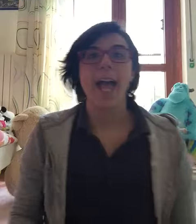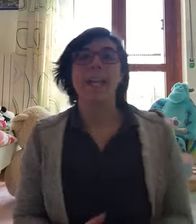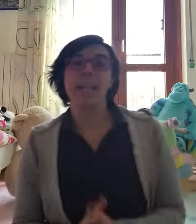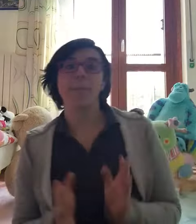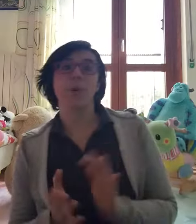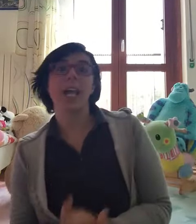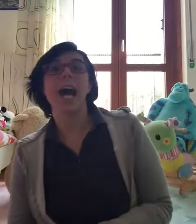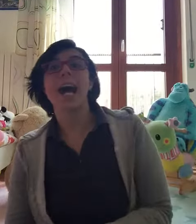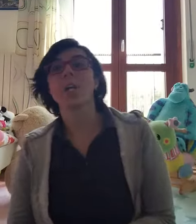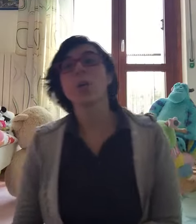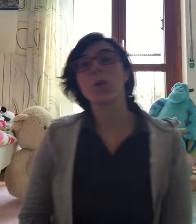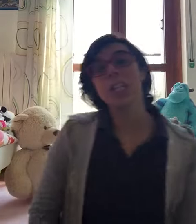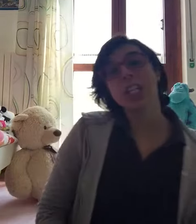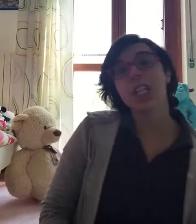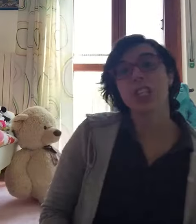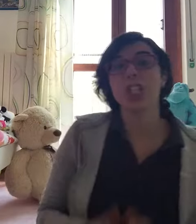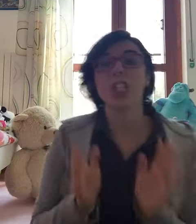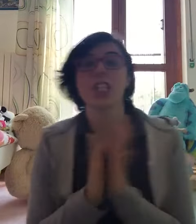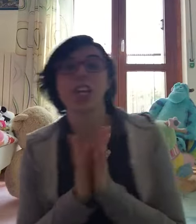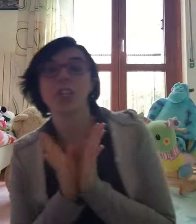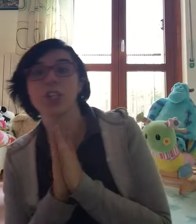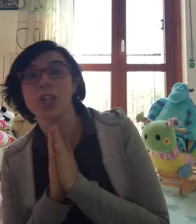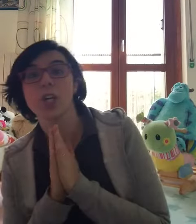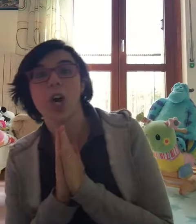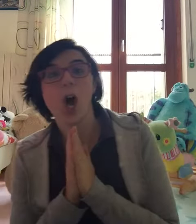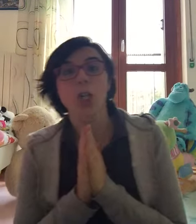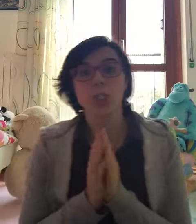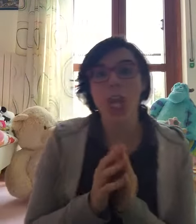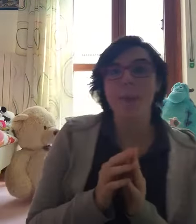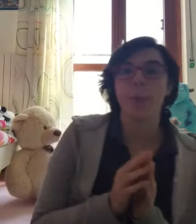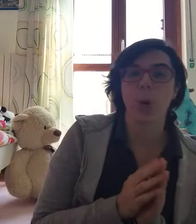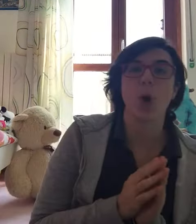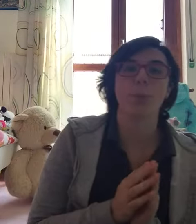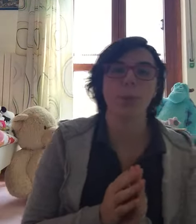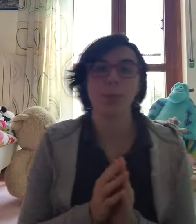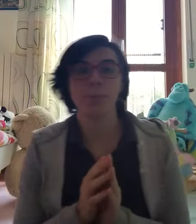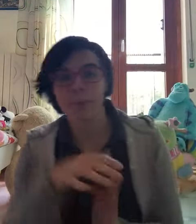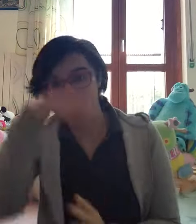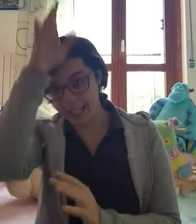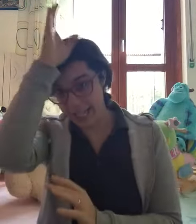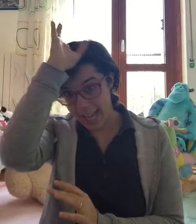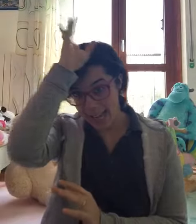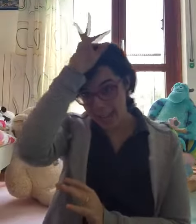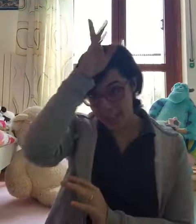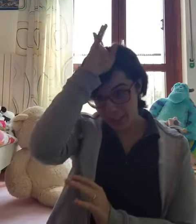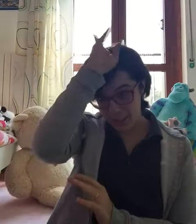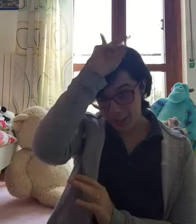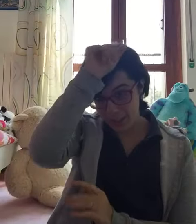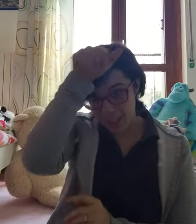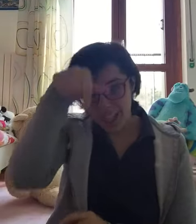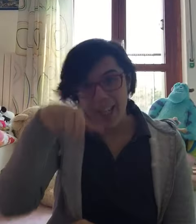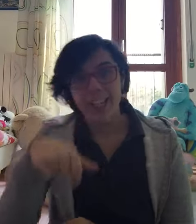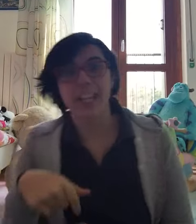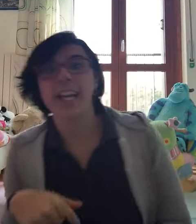Nel pollaio di gigetto c'è proprio un bel galletto che